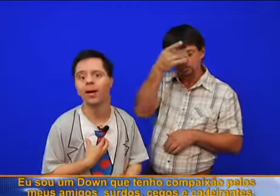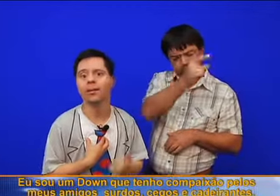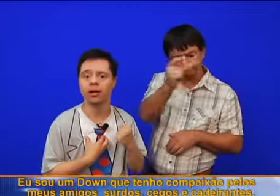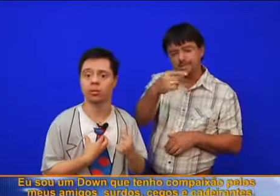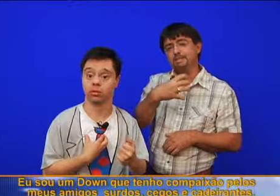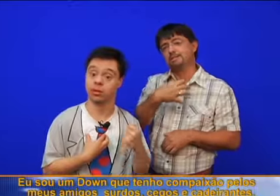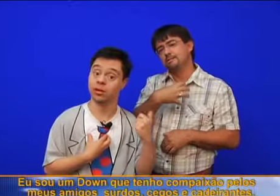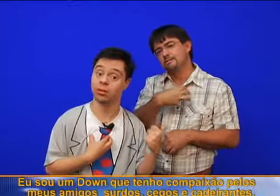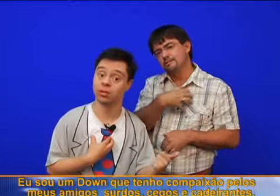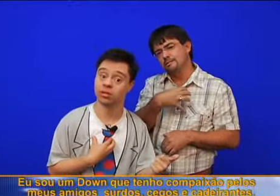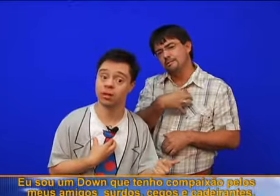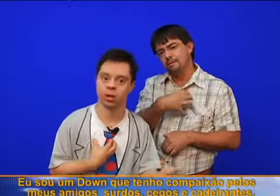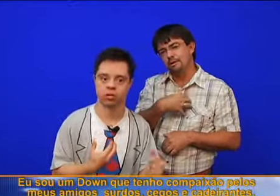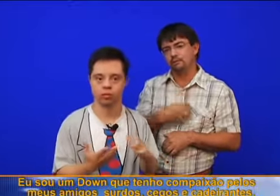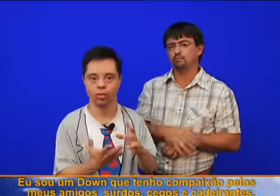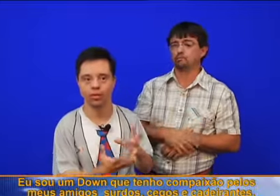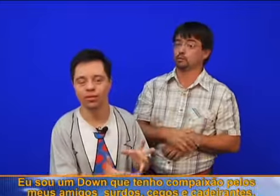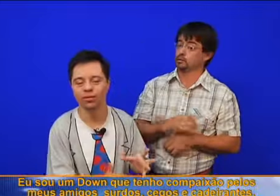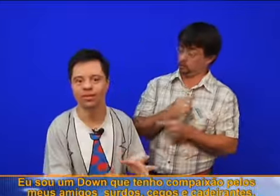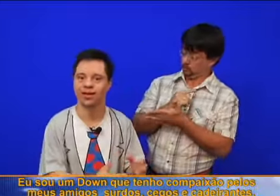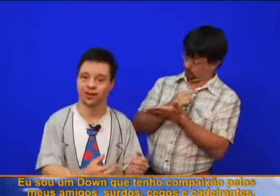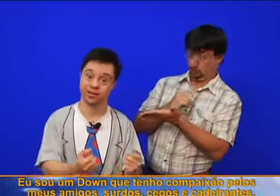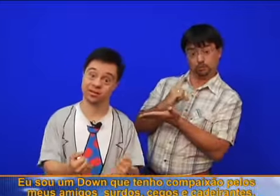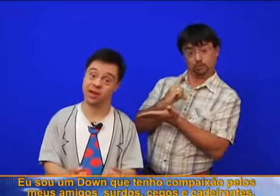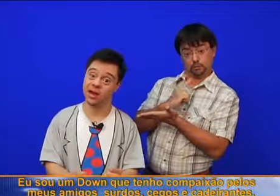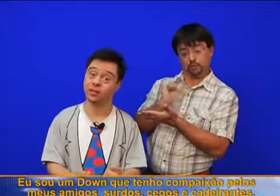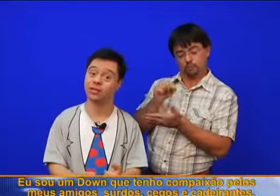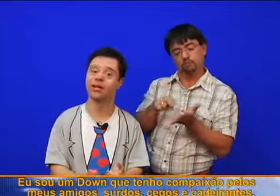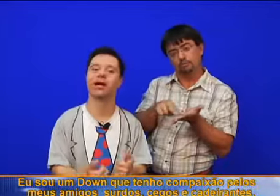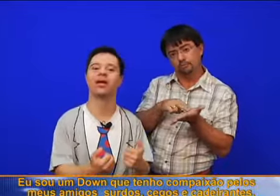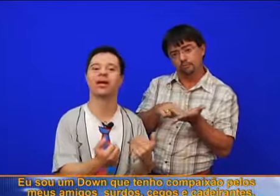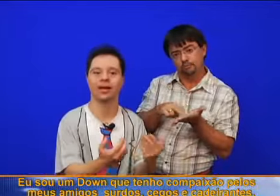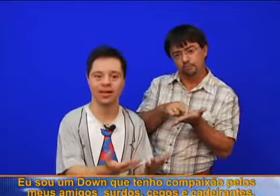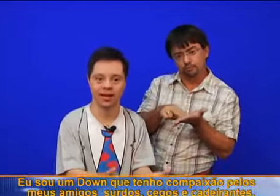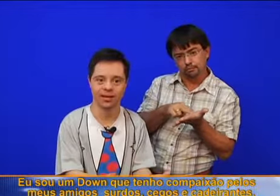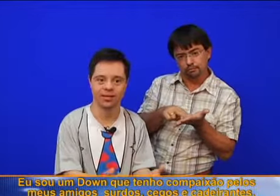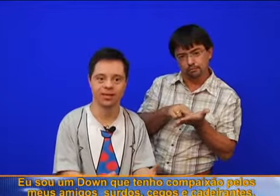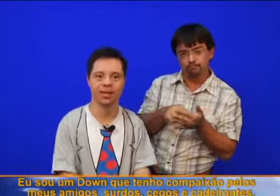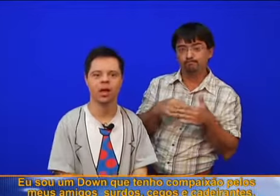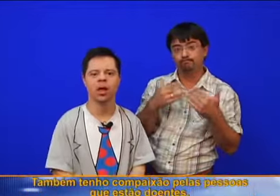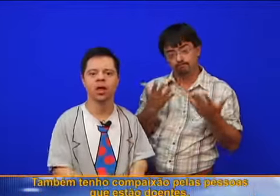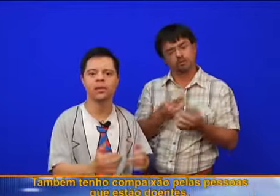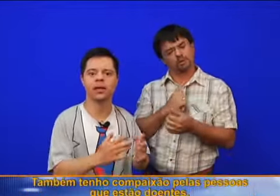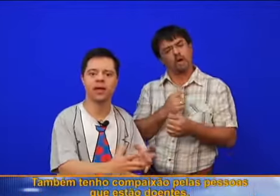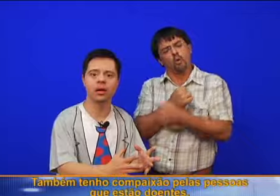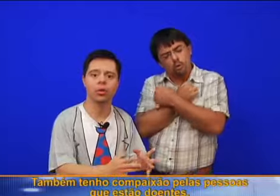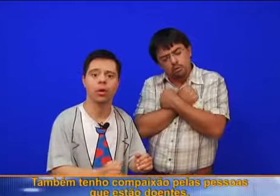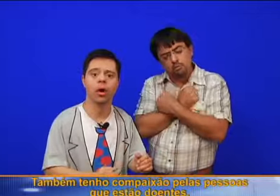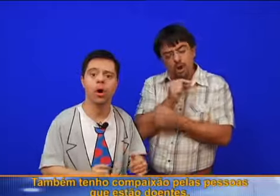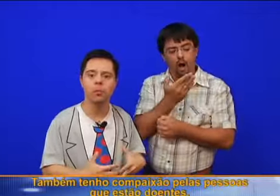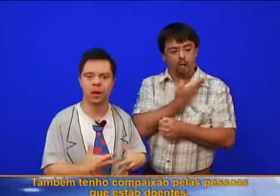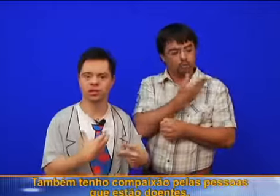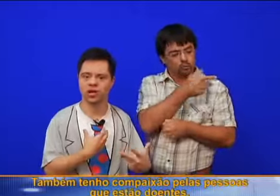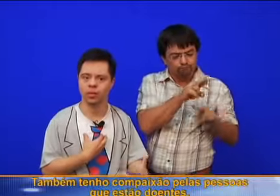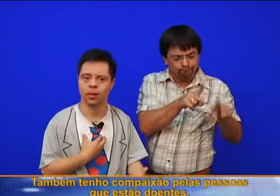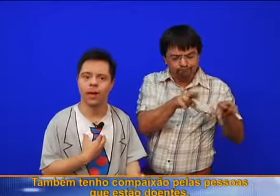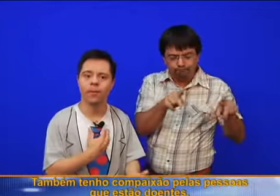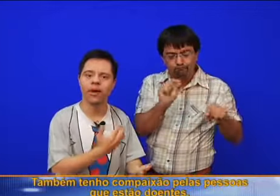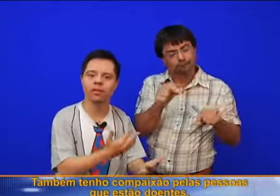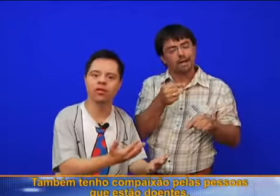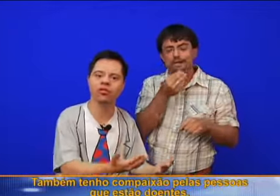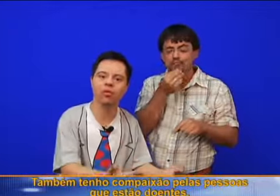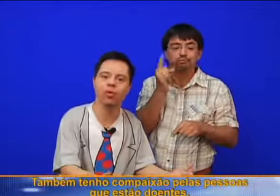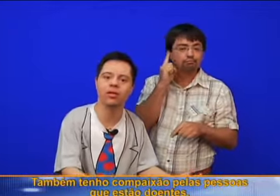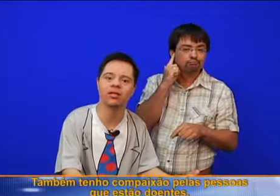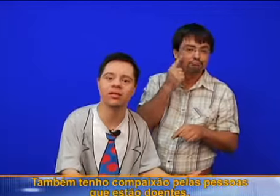pelos meus amigos, surdos, cegos e cadeirantes. Também tenho compaixão